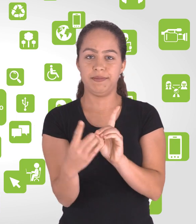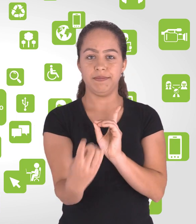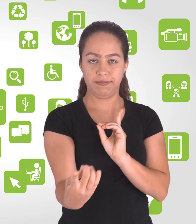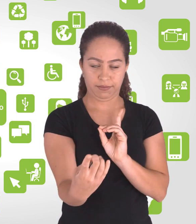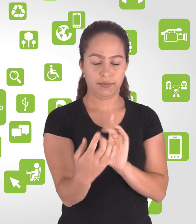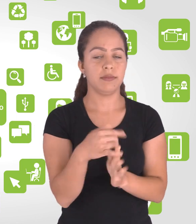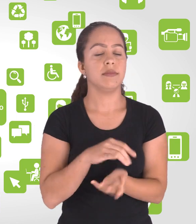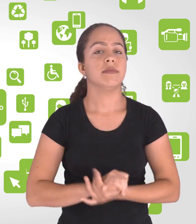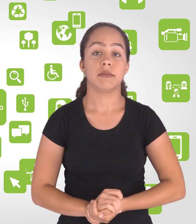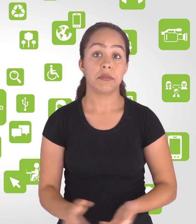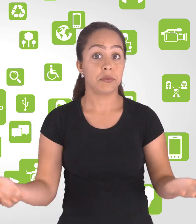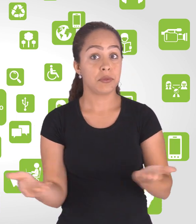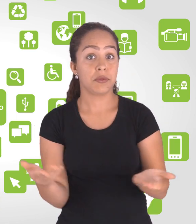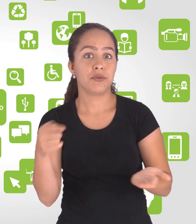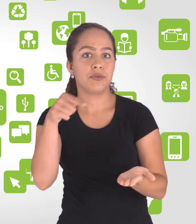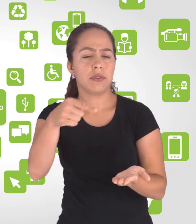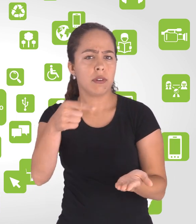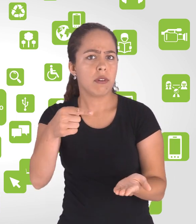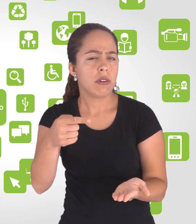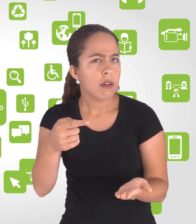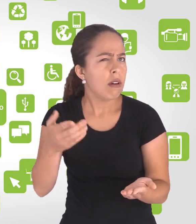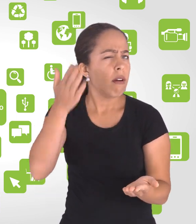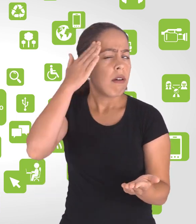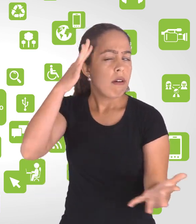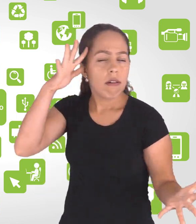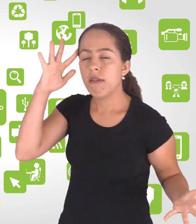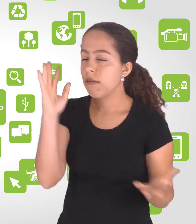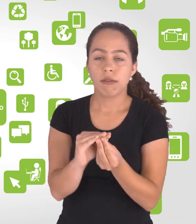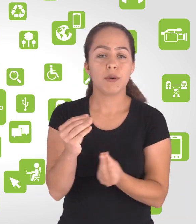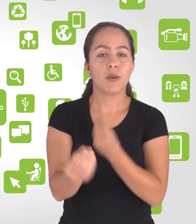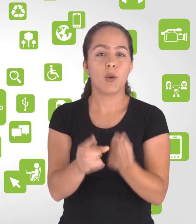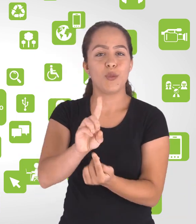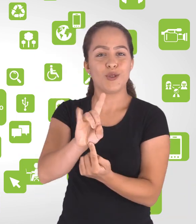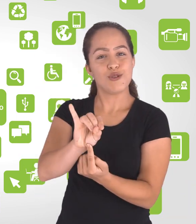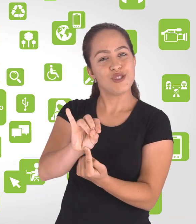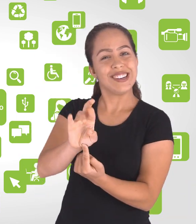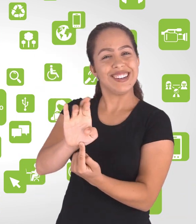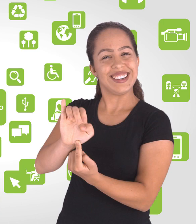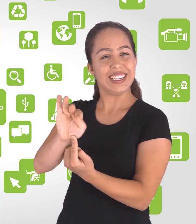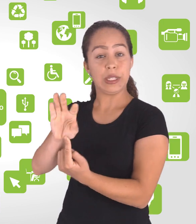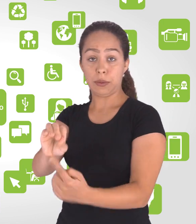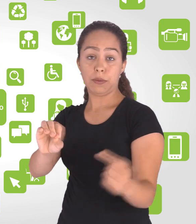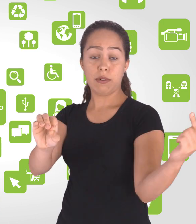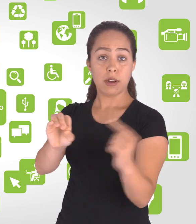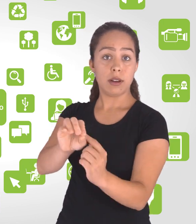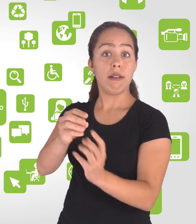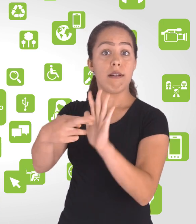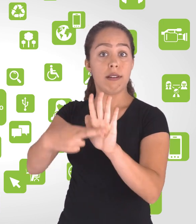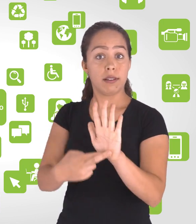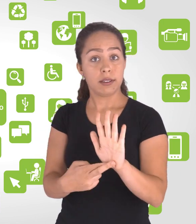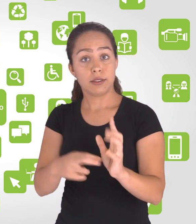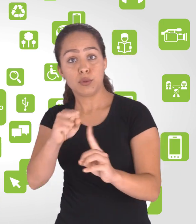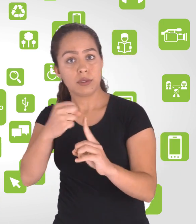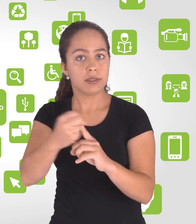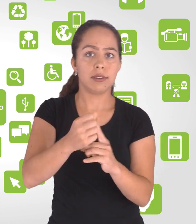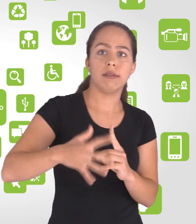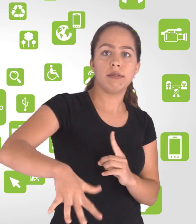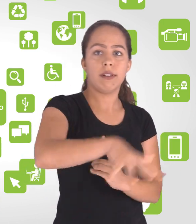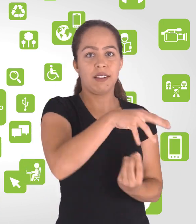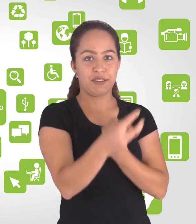para alcançar as possibilidades dessa modalidade de ensino. Agora que você já tem uma boa noção de direito e como ele regra a sociedade, você